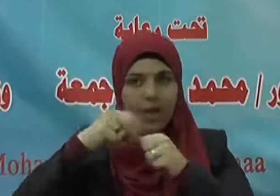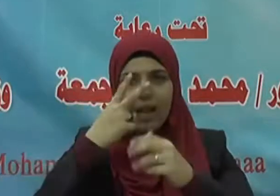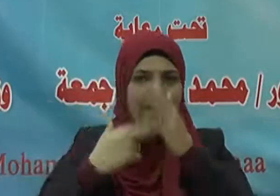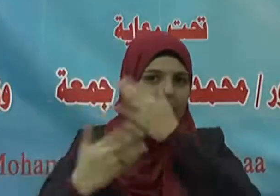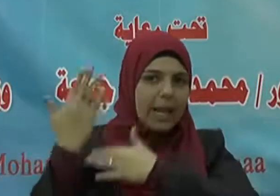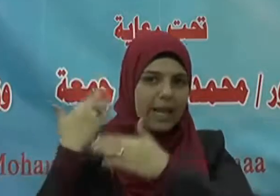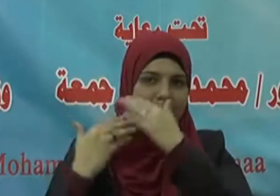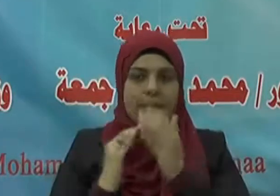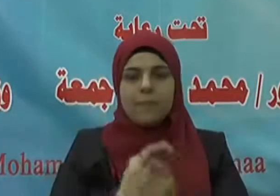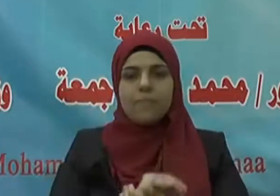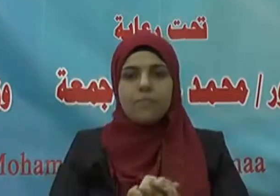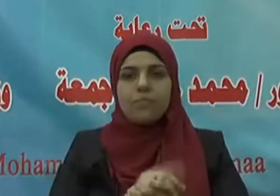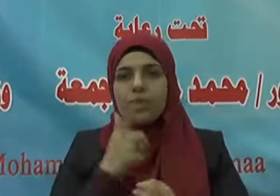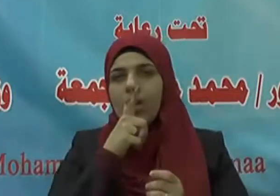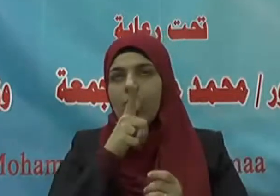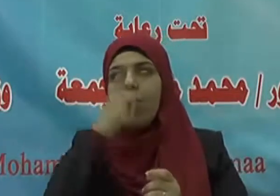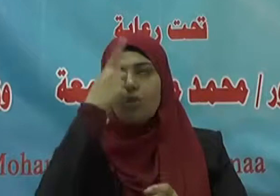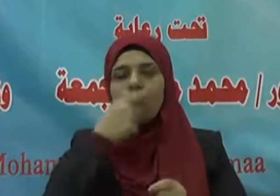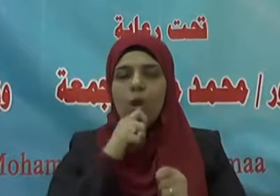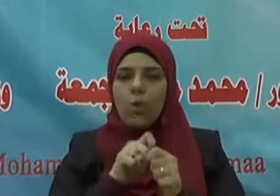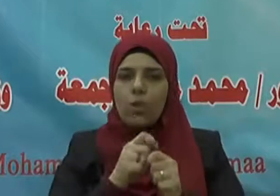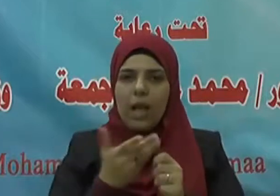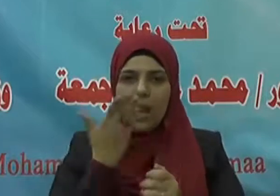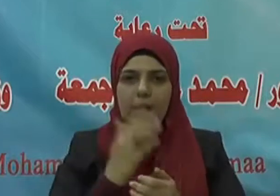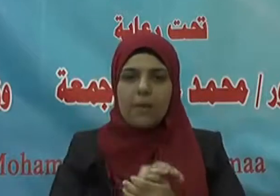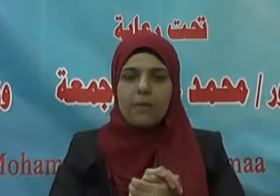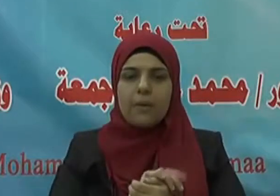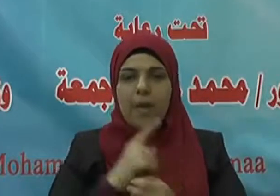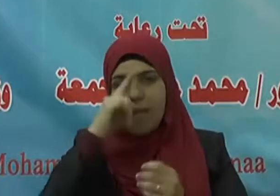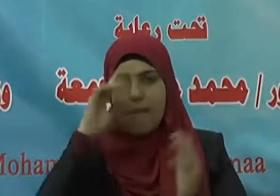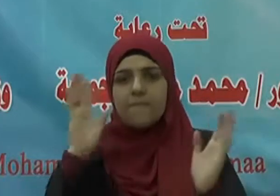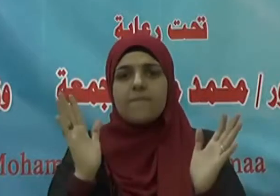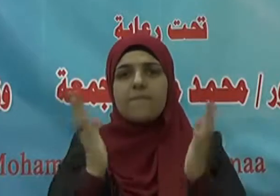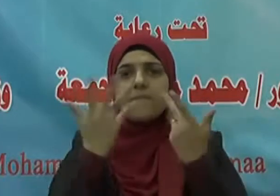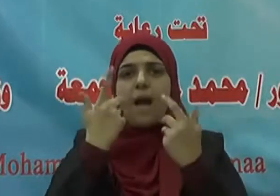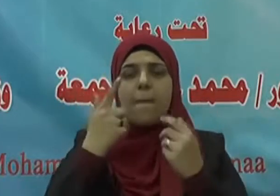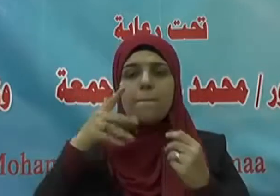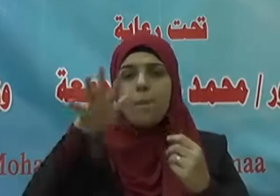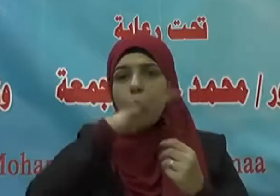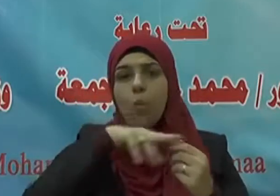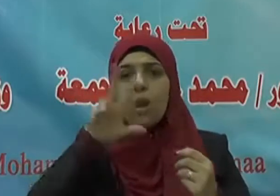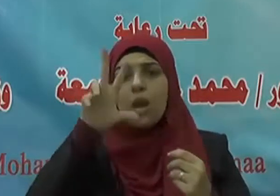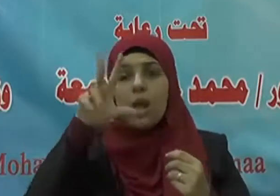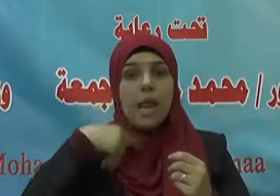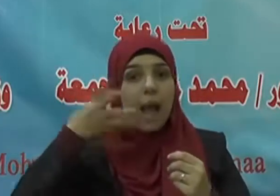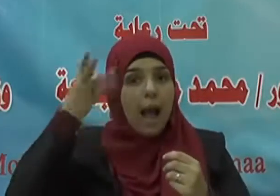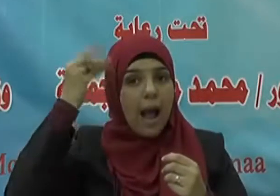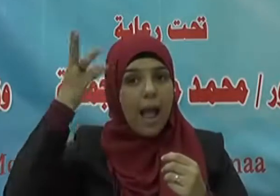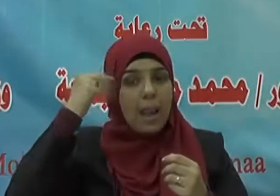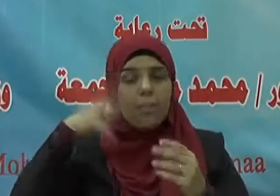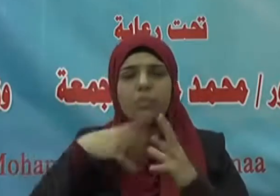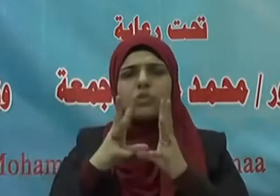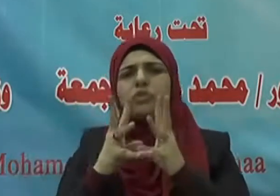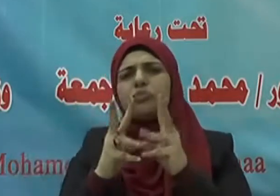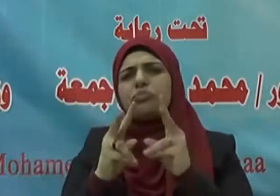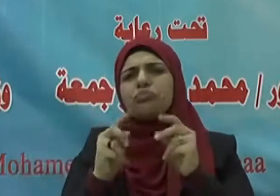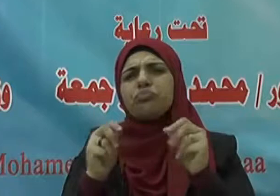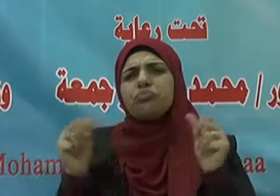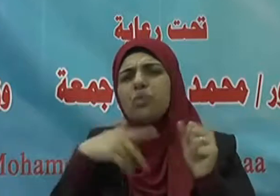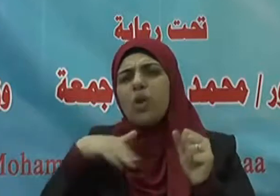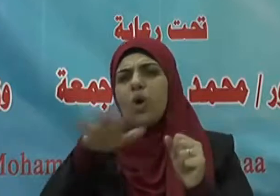التاريخ قال تعالى فأما الزبد فيذهب جفاء